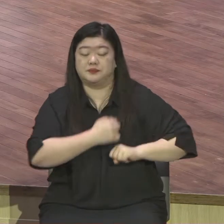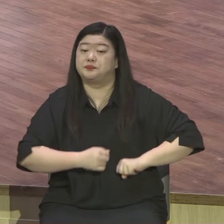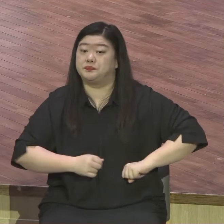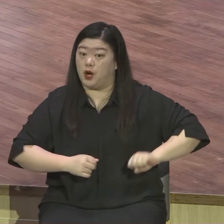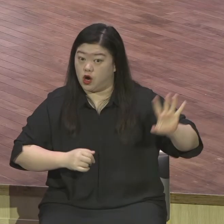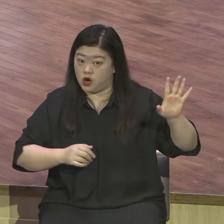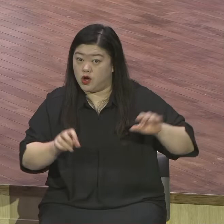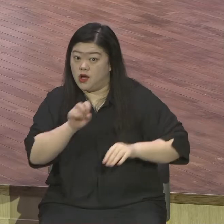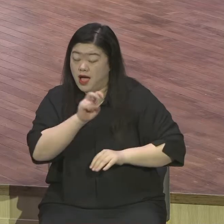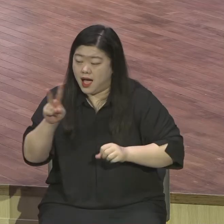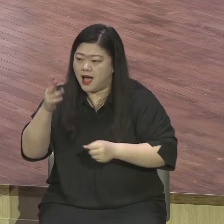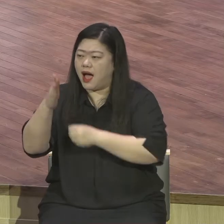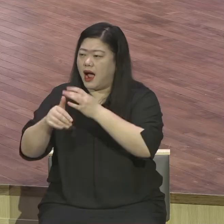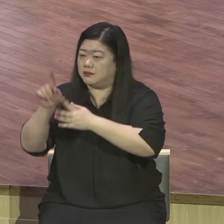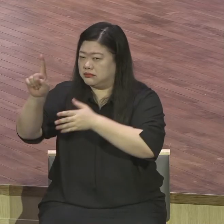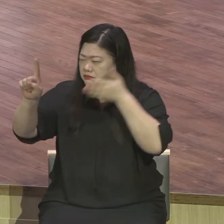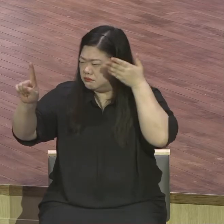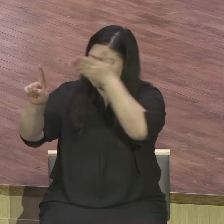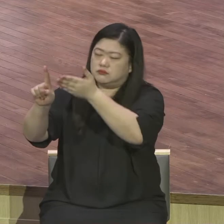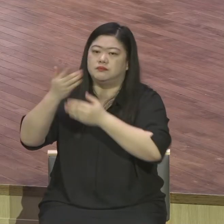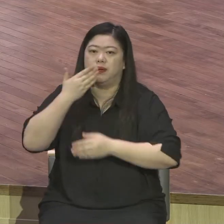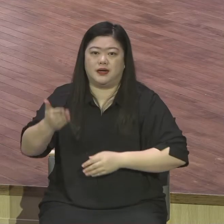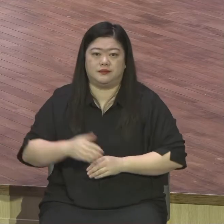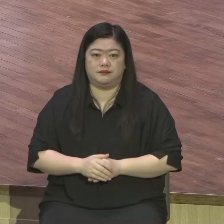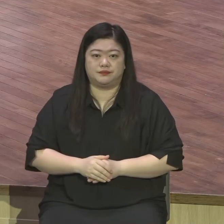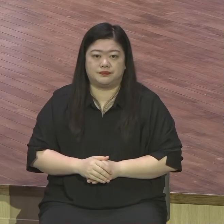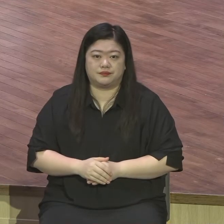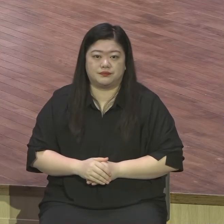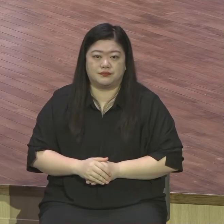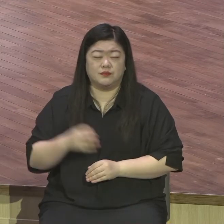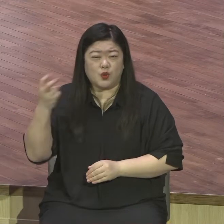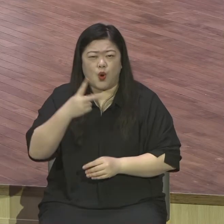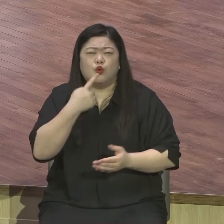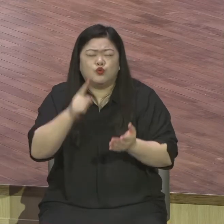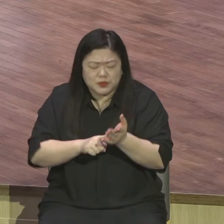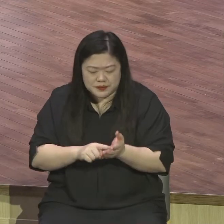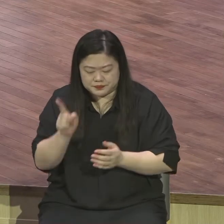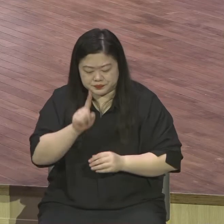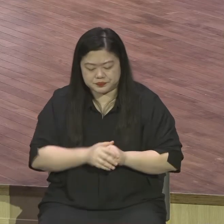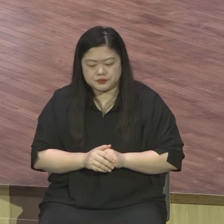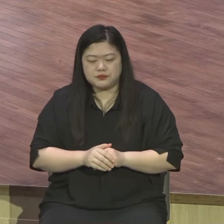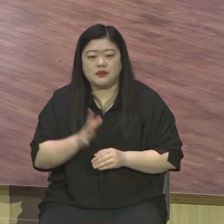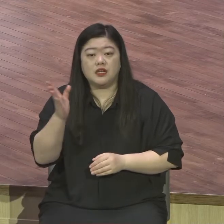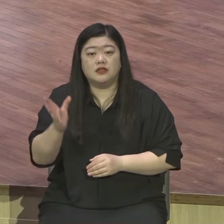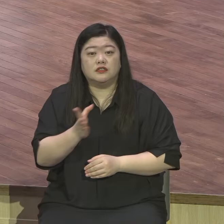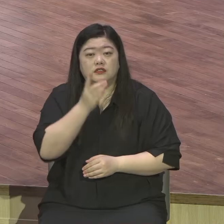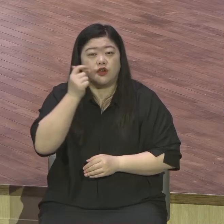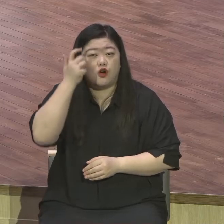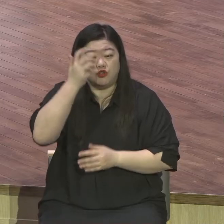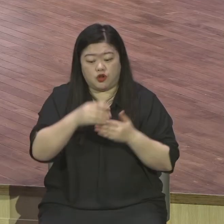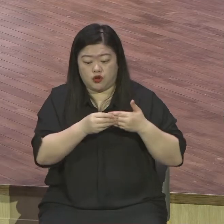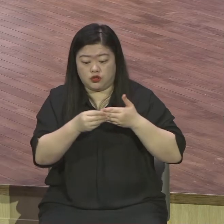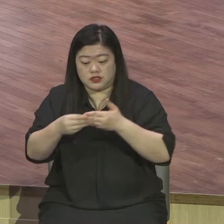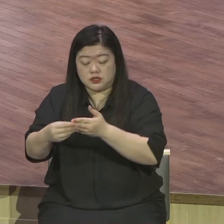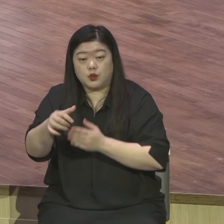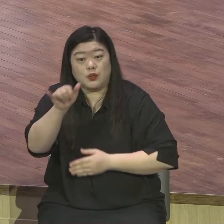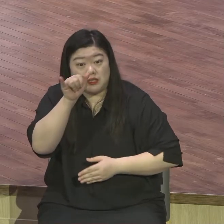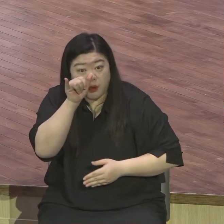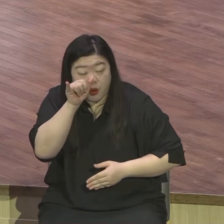영적 분비력도 다른 말로 하면 무슨 뜻이냐. 성령 인도, 성령 충만이에요. 영적 분비력